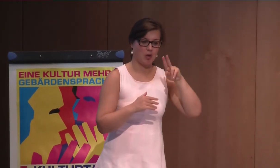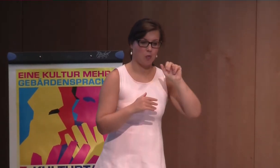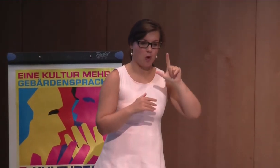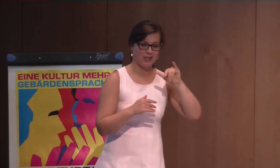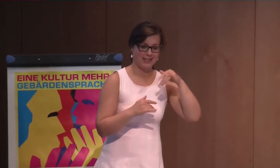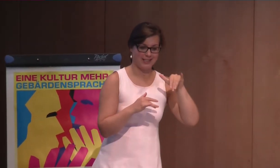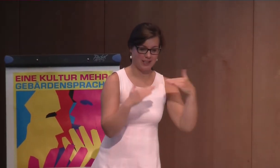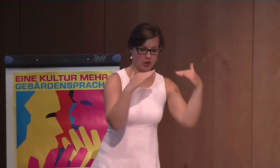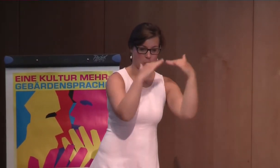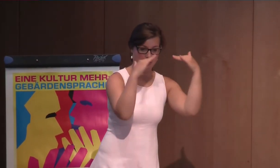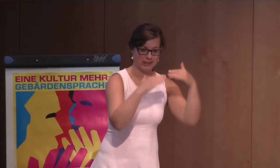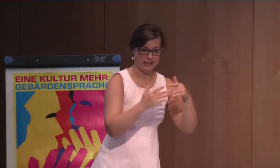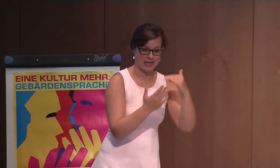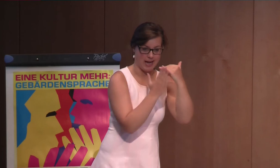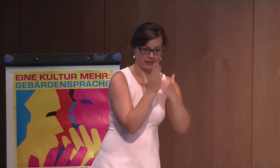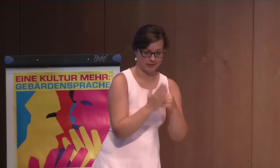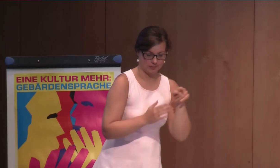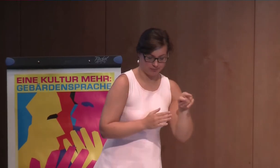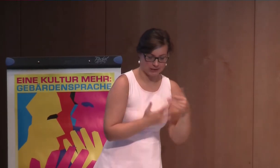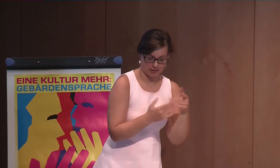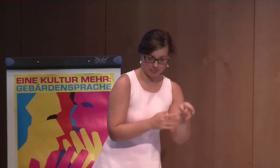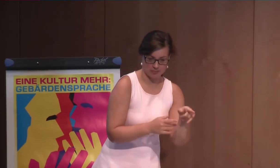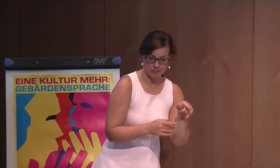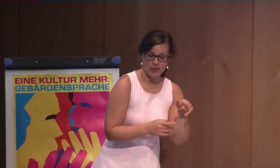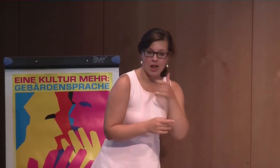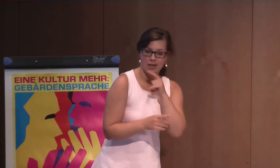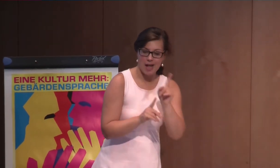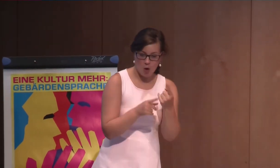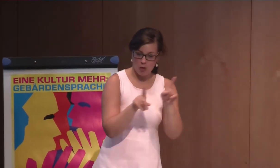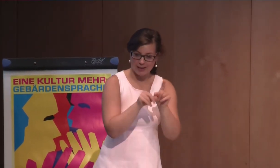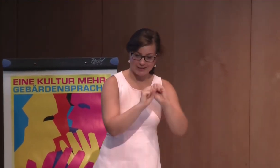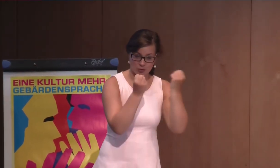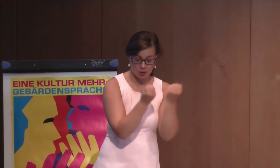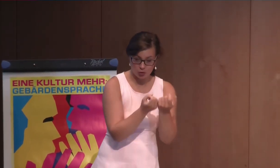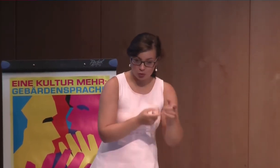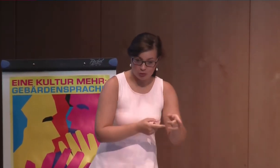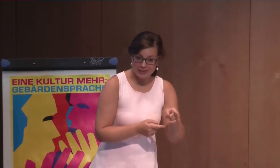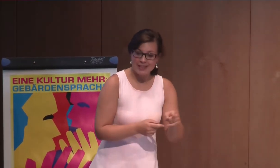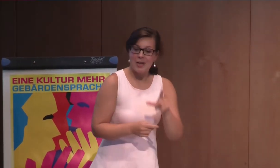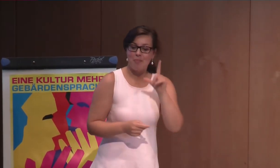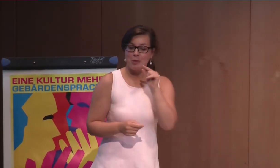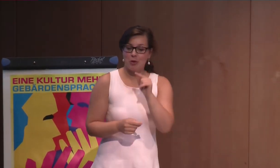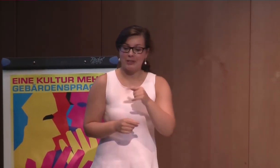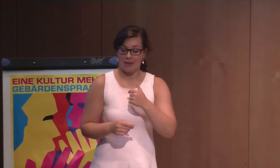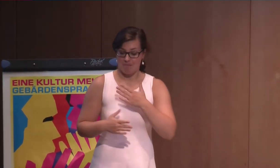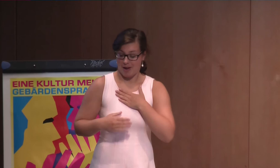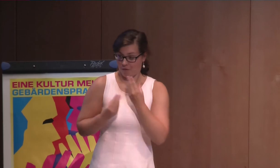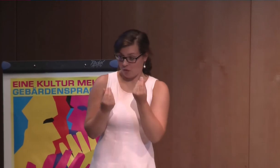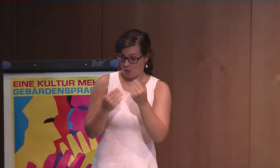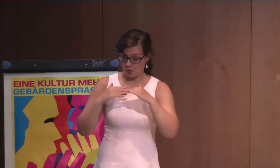gleiche Situation, ein Equality Act, den wir da haben. Und diese Situation in England und Großbritannien ist